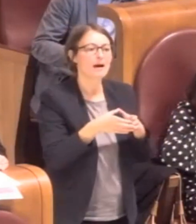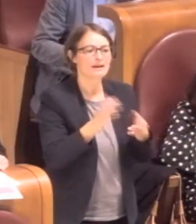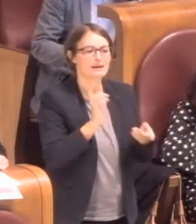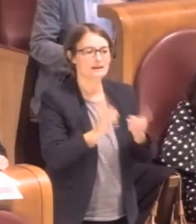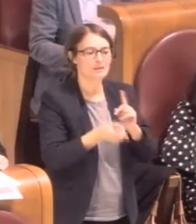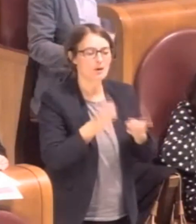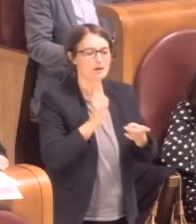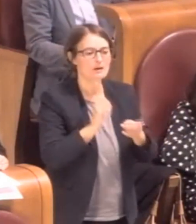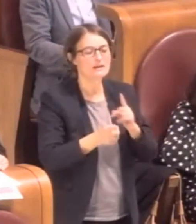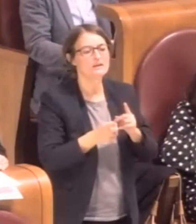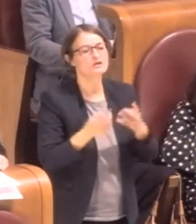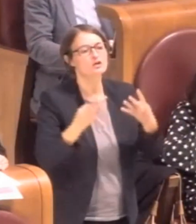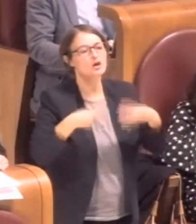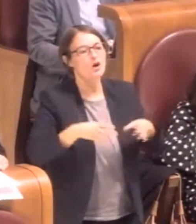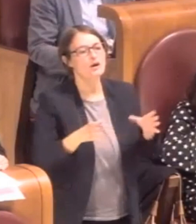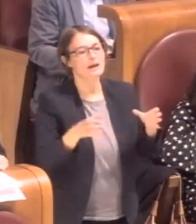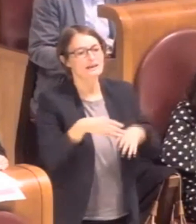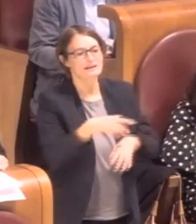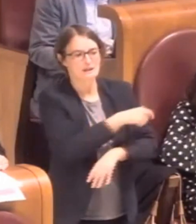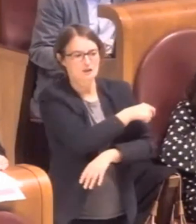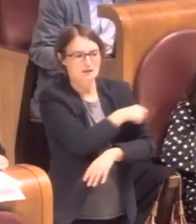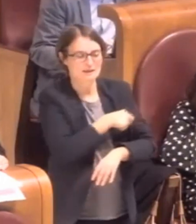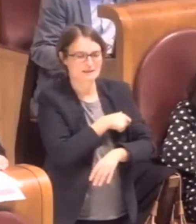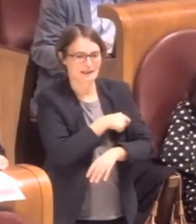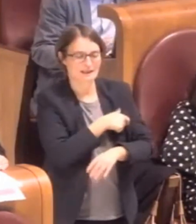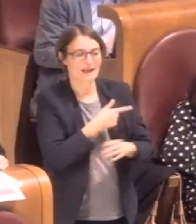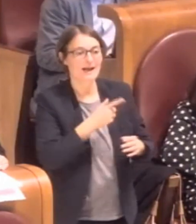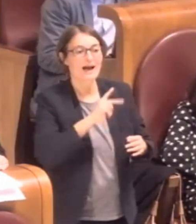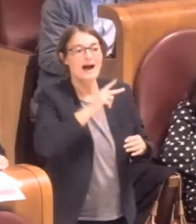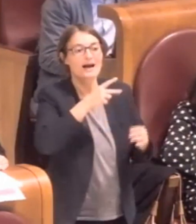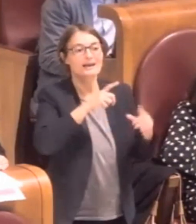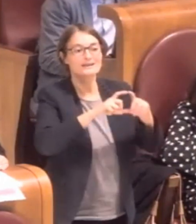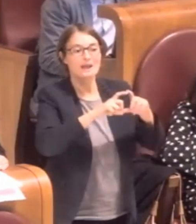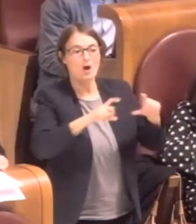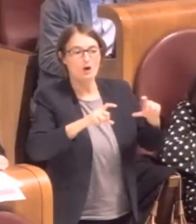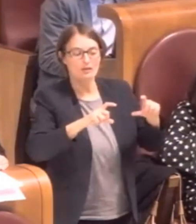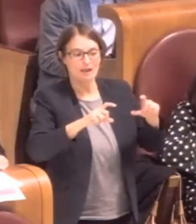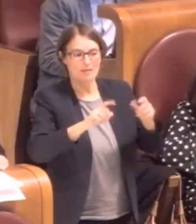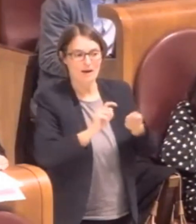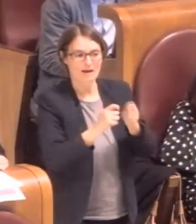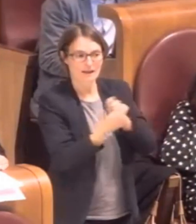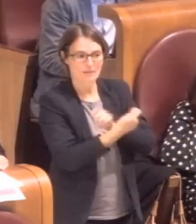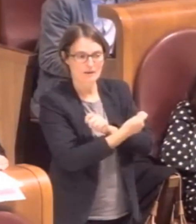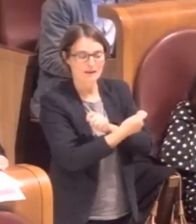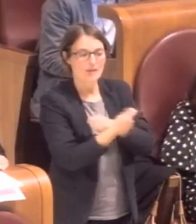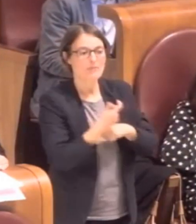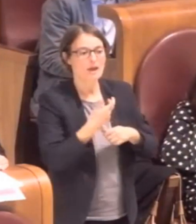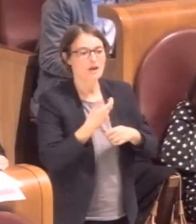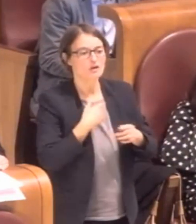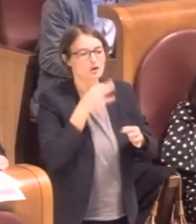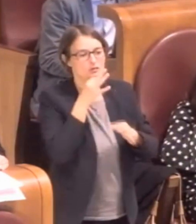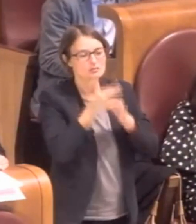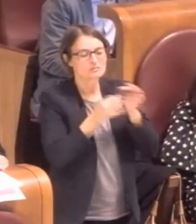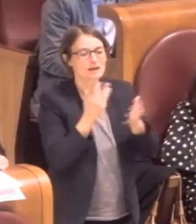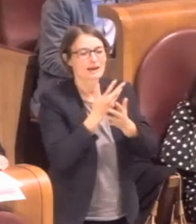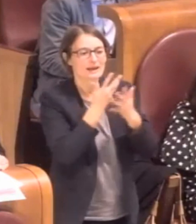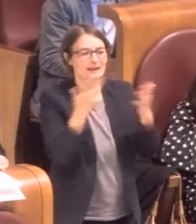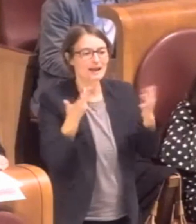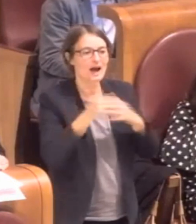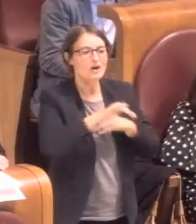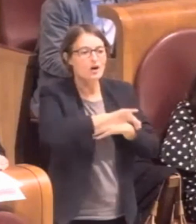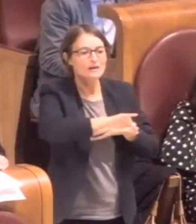parte dell'emendamento chiariamo il concetto dell'esclusione a fronte di posizioni debitorie